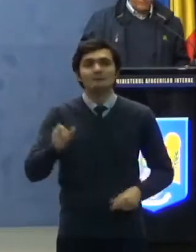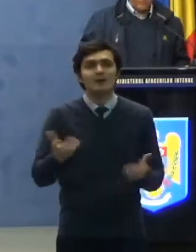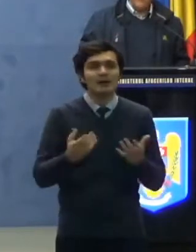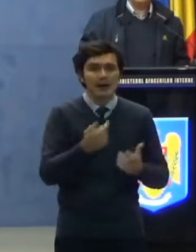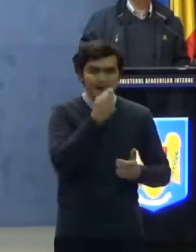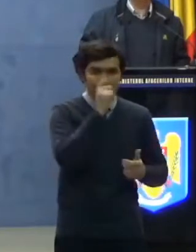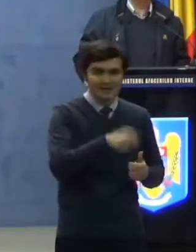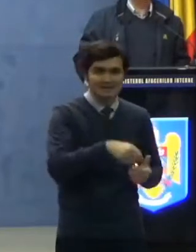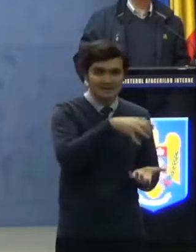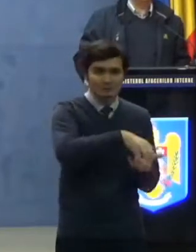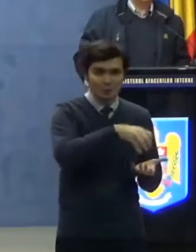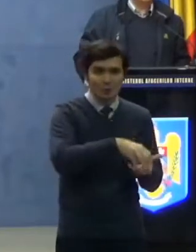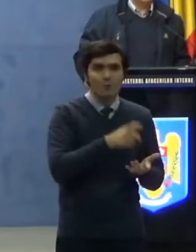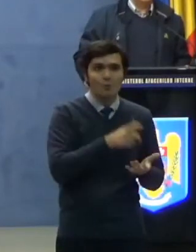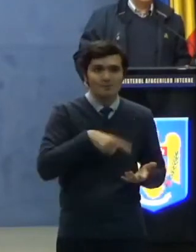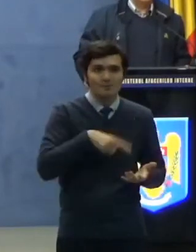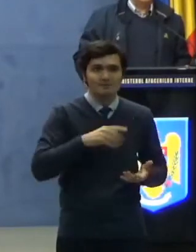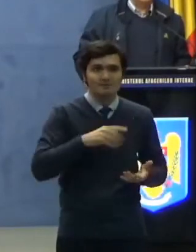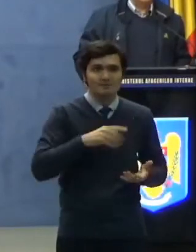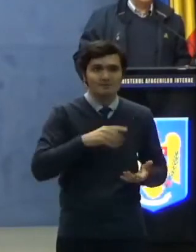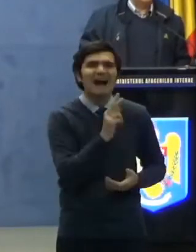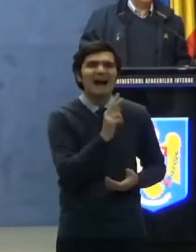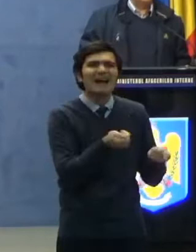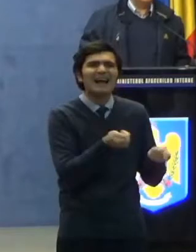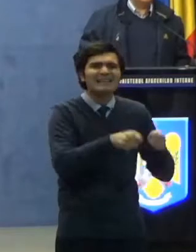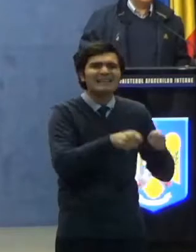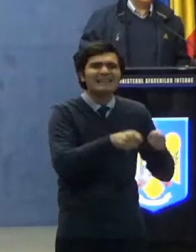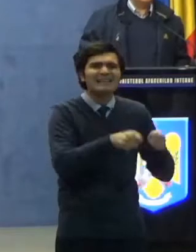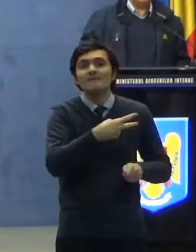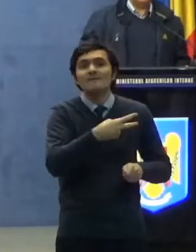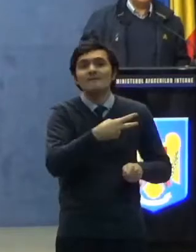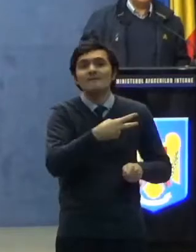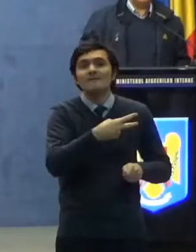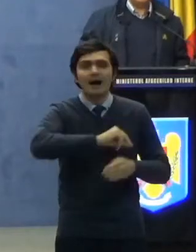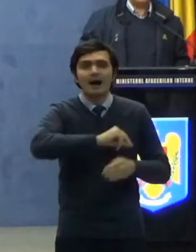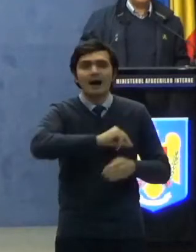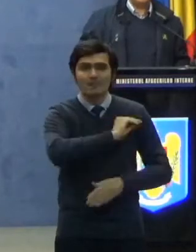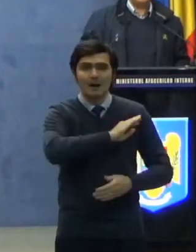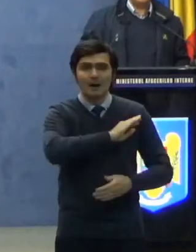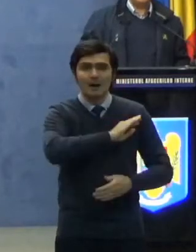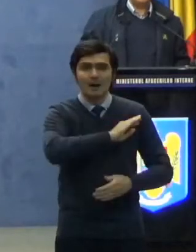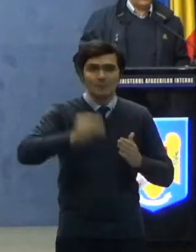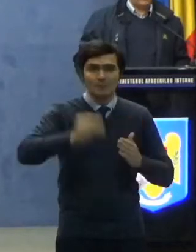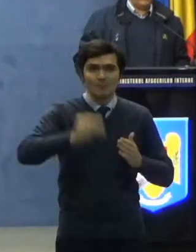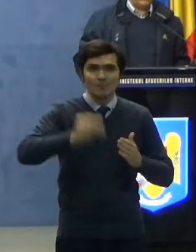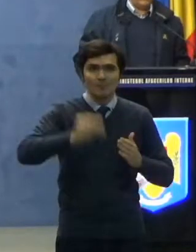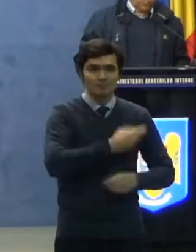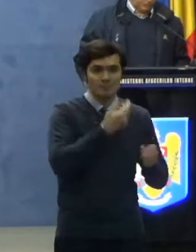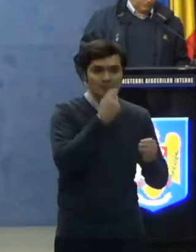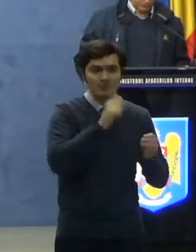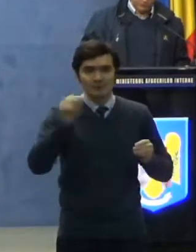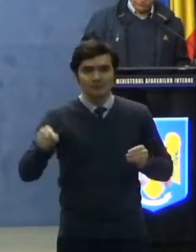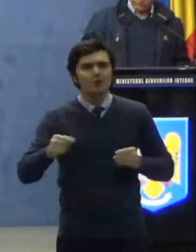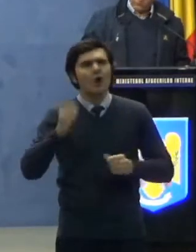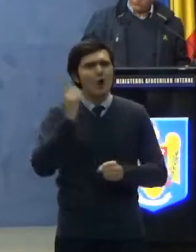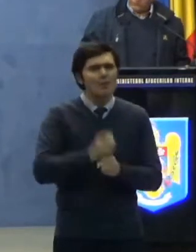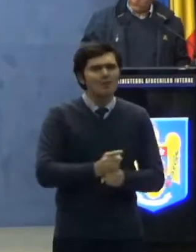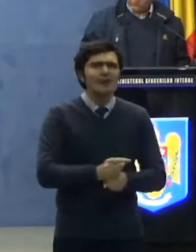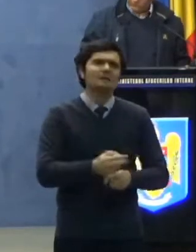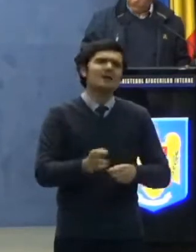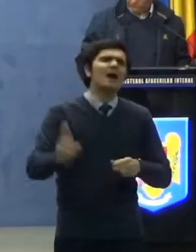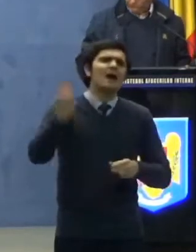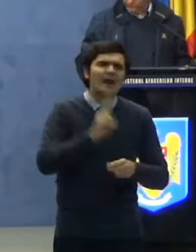locul în care au fost carantinate, fără aprobarea autorităților competente, vor fi obligate să reia ciclu de 14